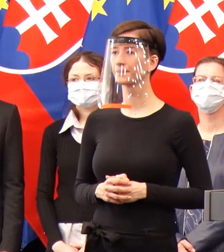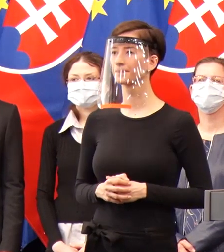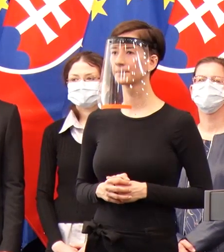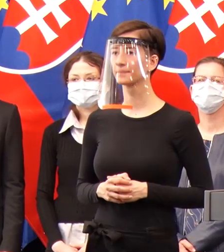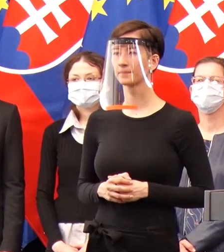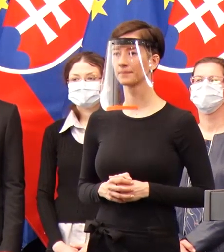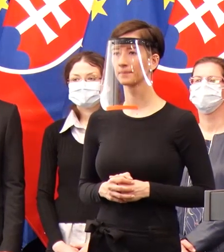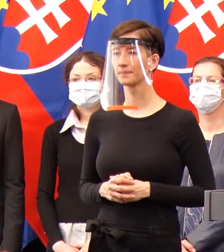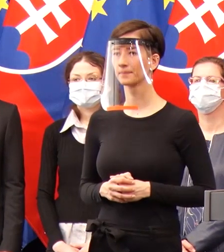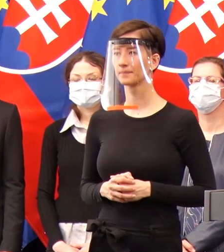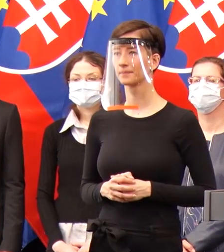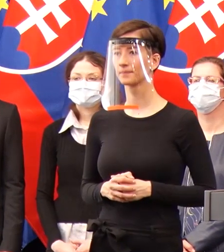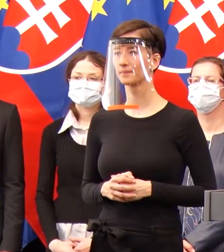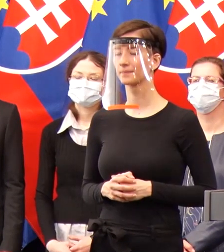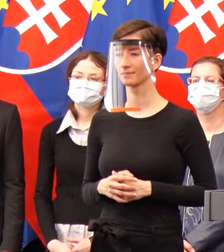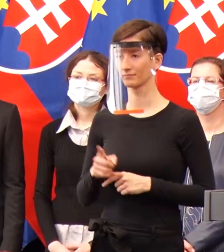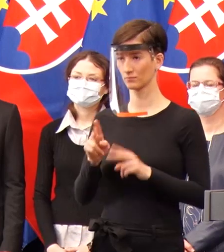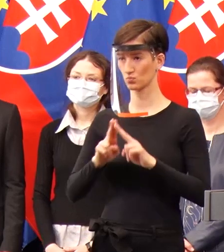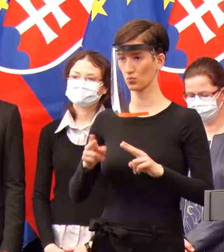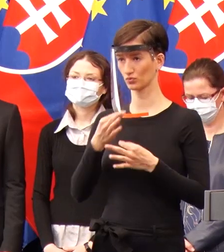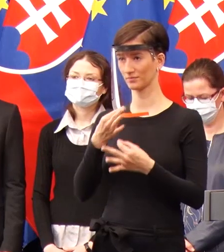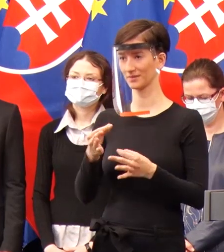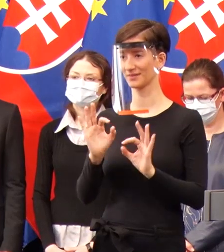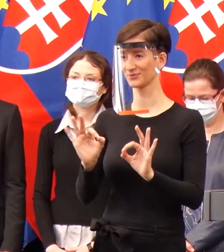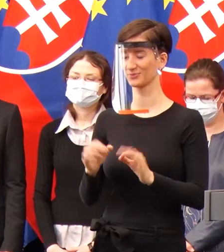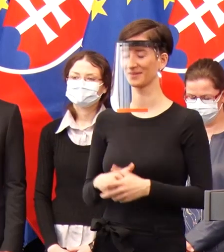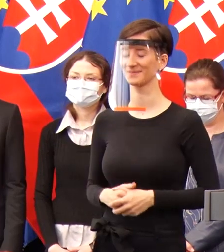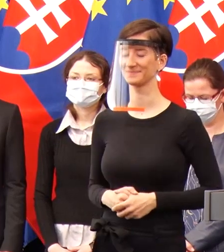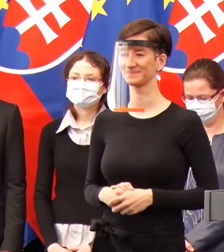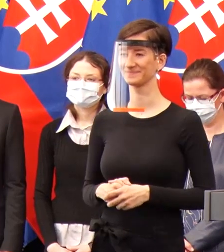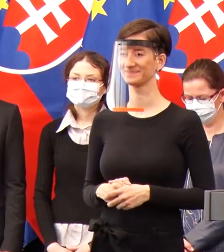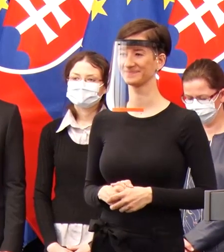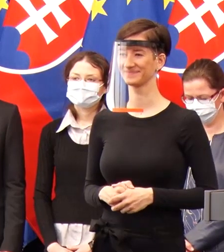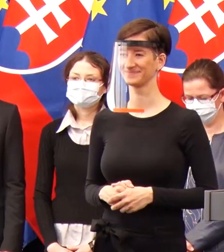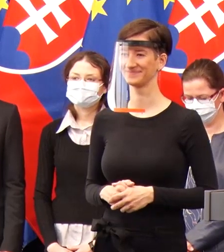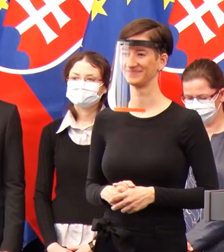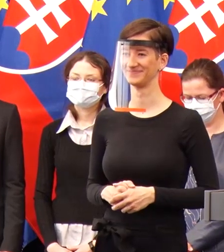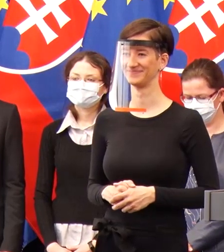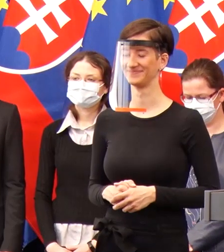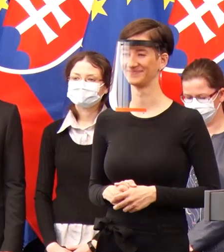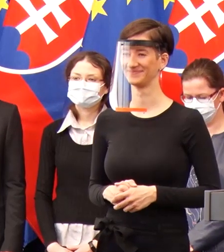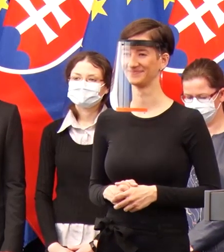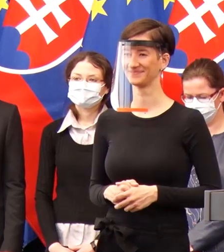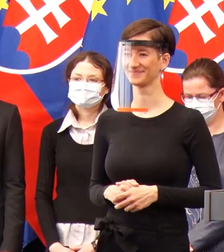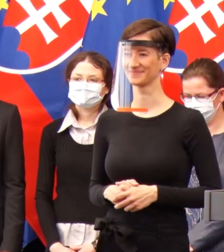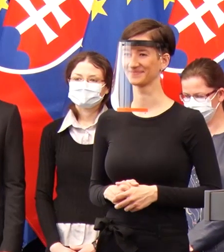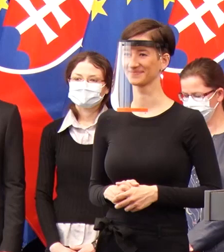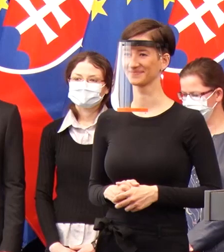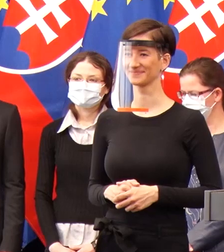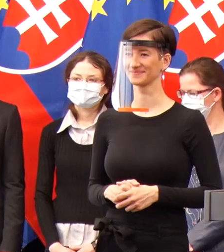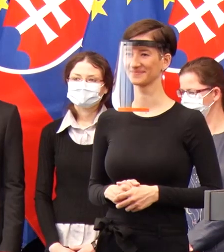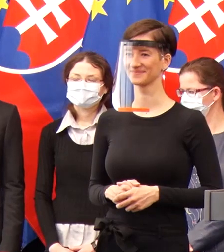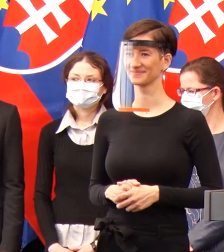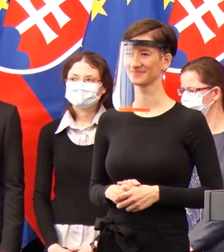Či? Môžete sa pýtať? Vynikajúce. Ešte by som sa spýtal, ešte by som sa